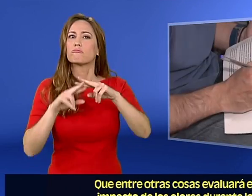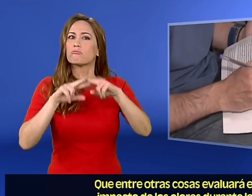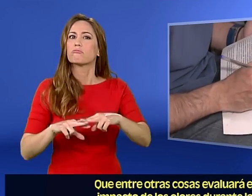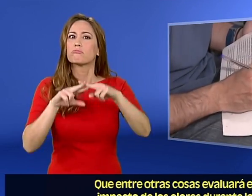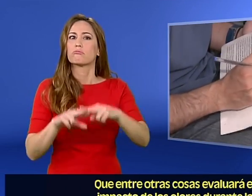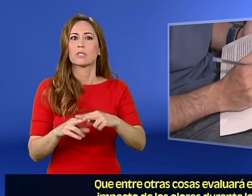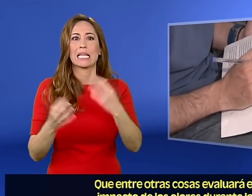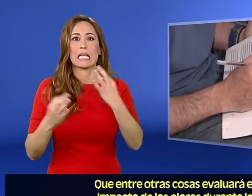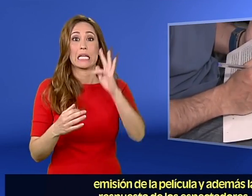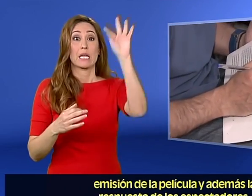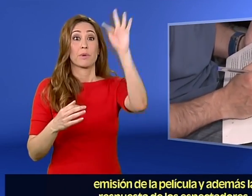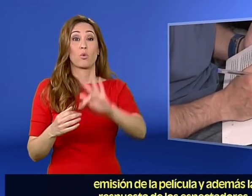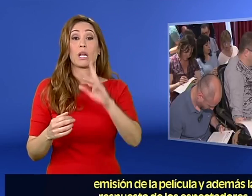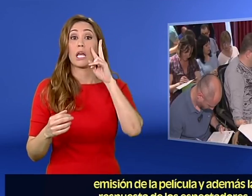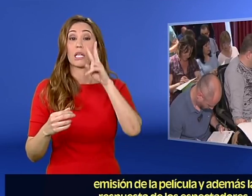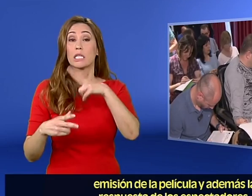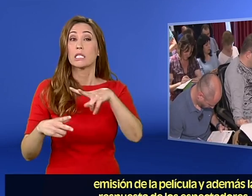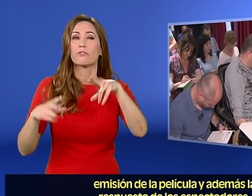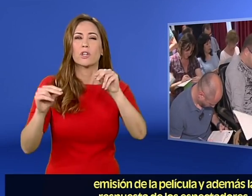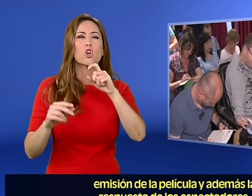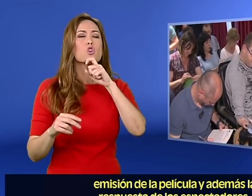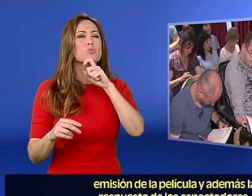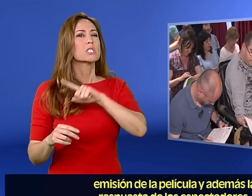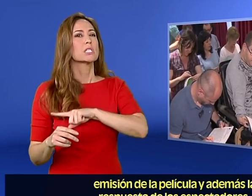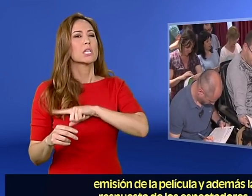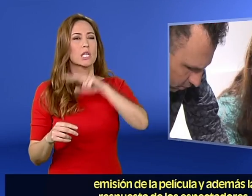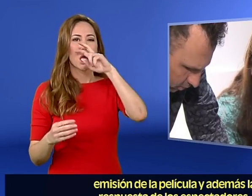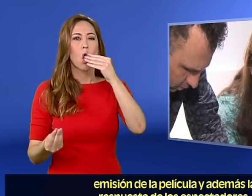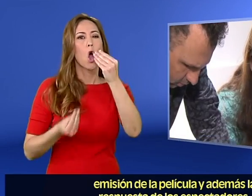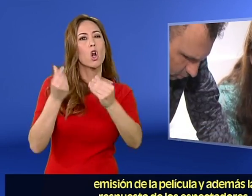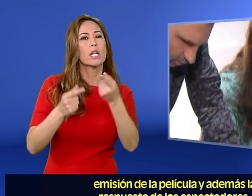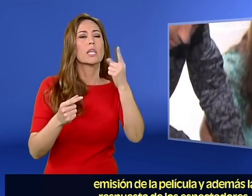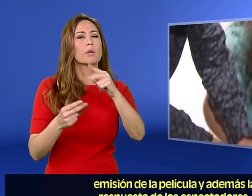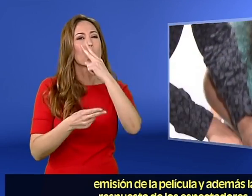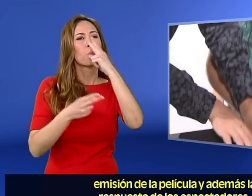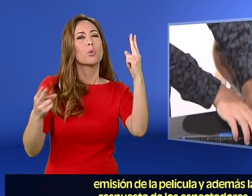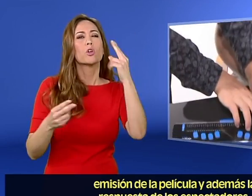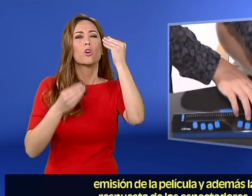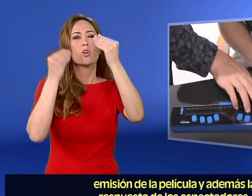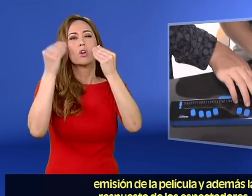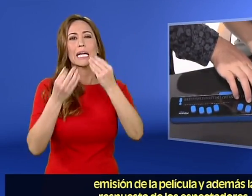impacto de los olores durante la emisión de la película y además la respuesta de los espectadores.